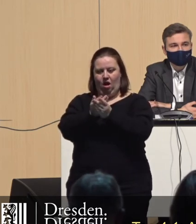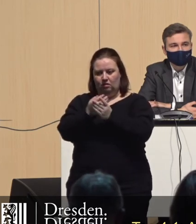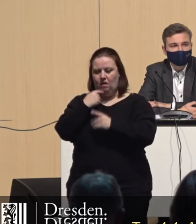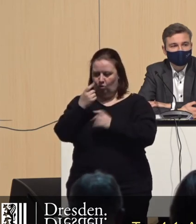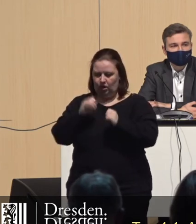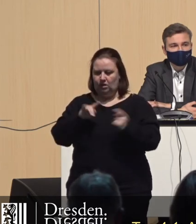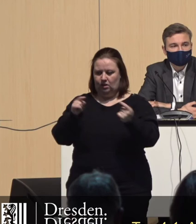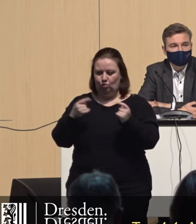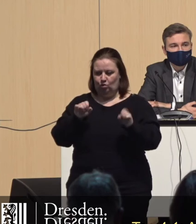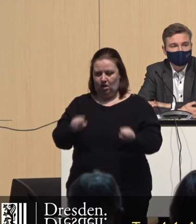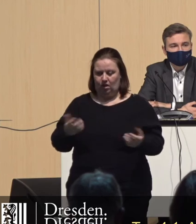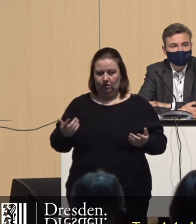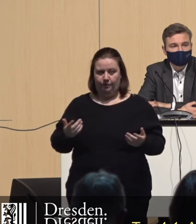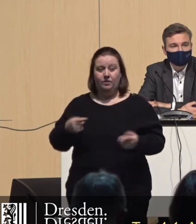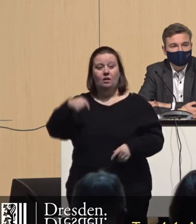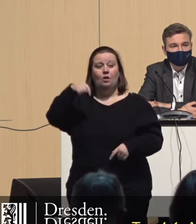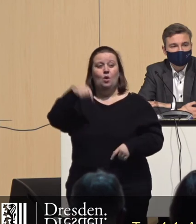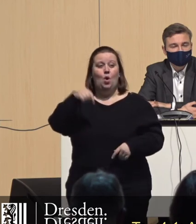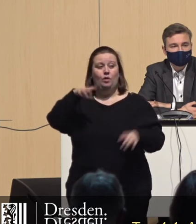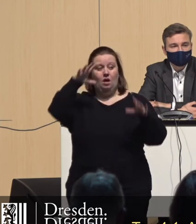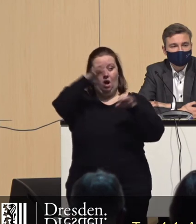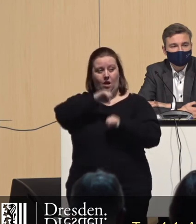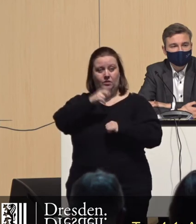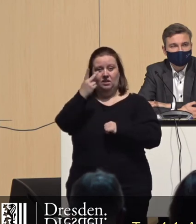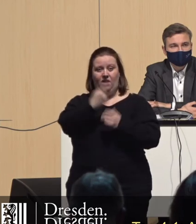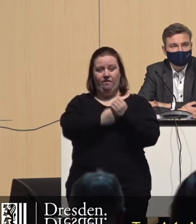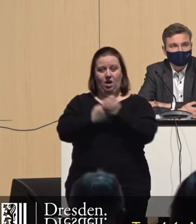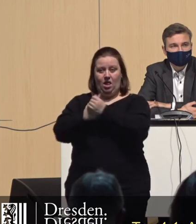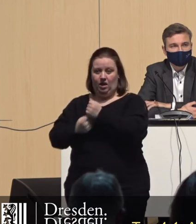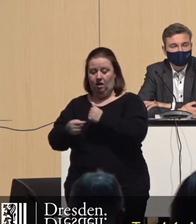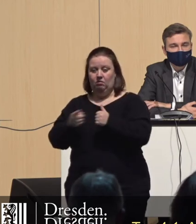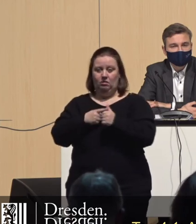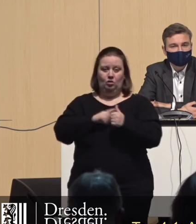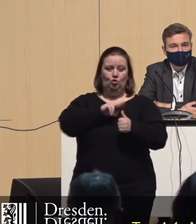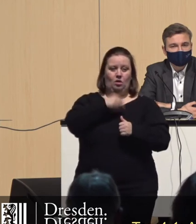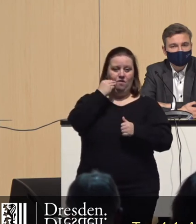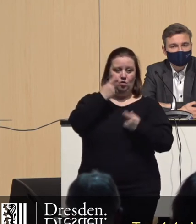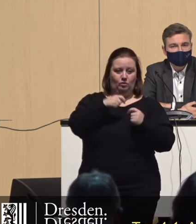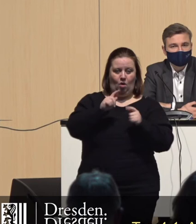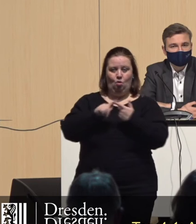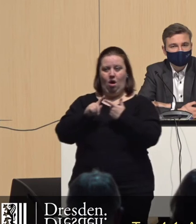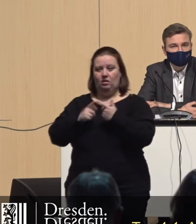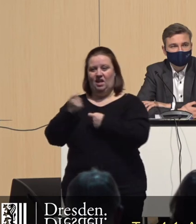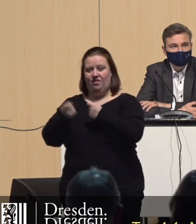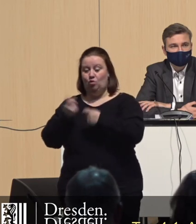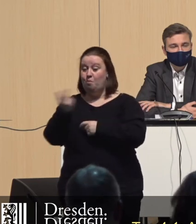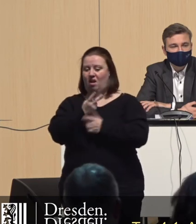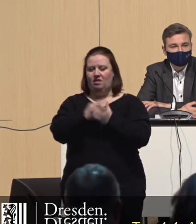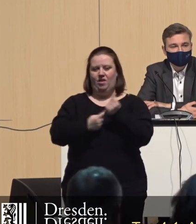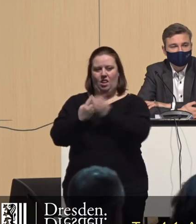über die wir noch reden wollen. Es wird heute Abend zwei Verlierer geben. Das eine ist der soziale Wohnungsbau, das andere sind die Investoren.